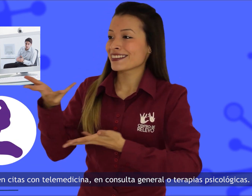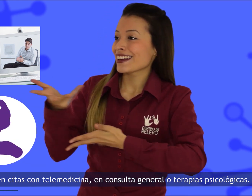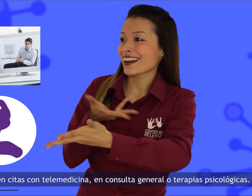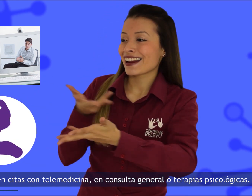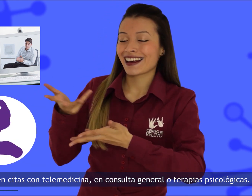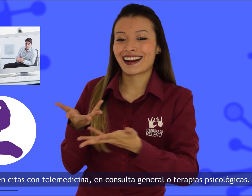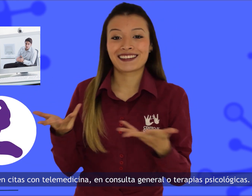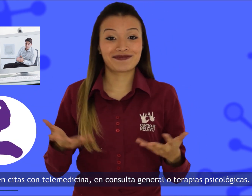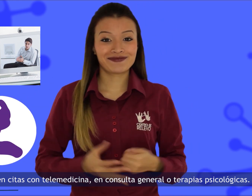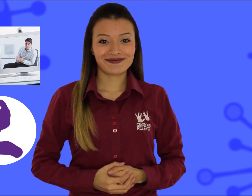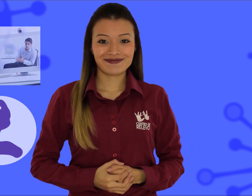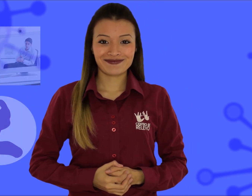psicológicas.